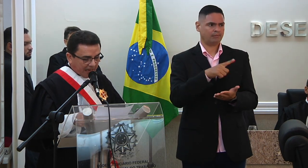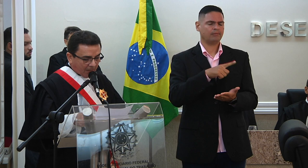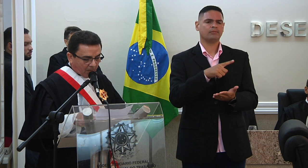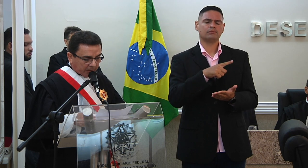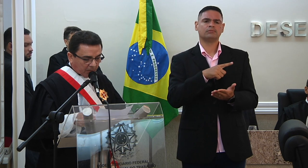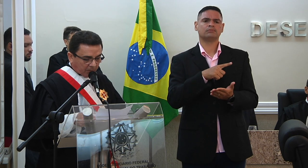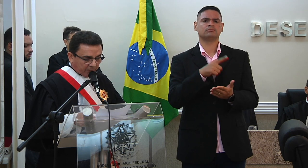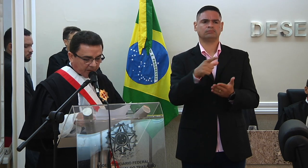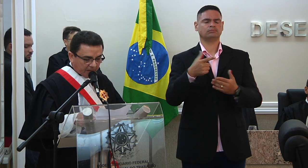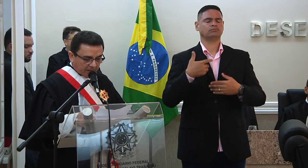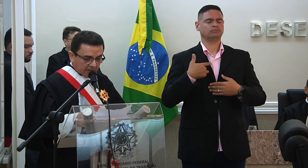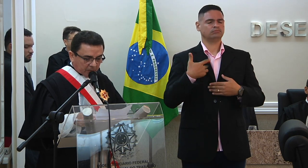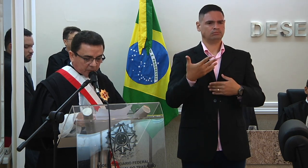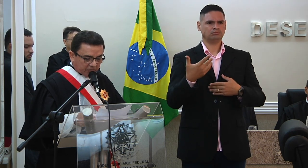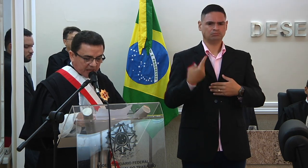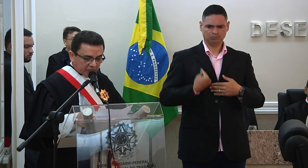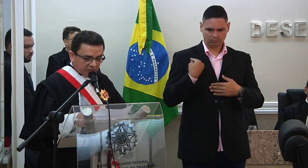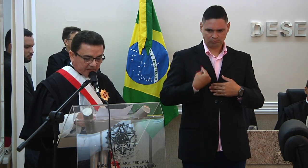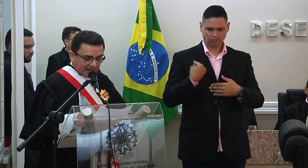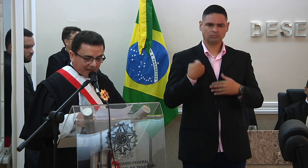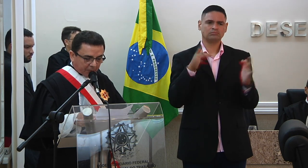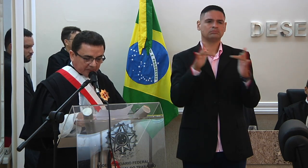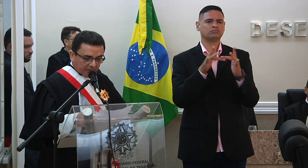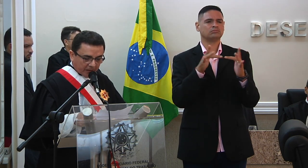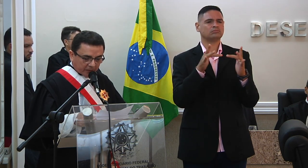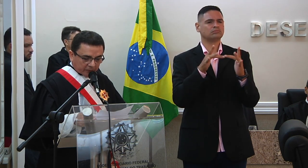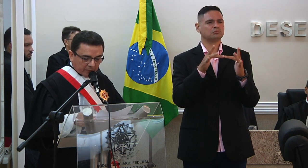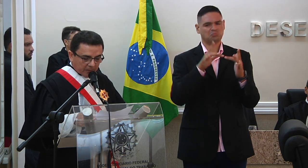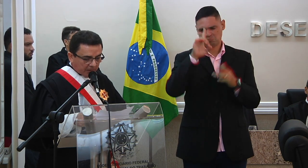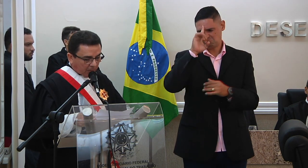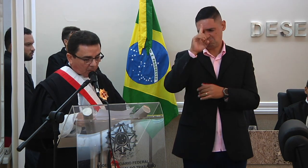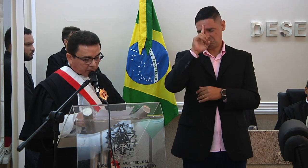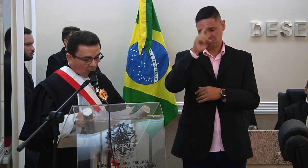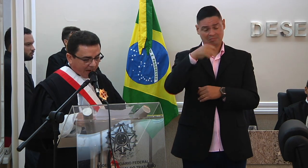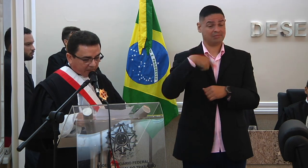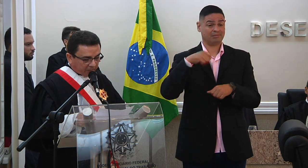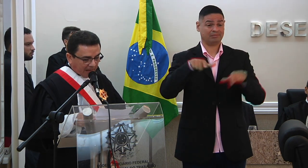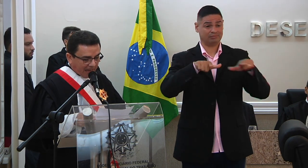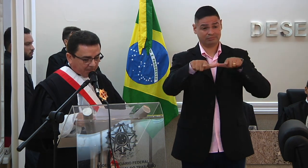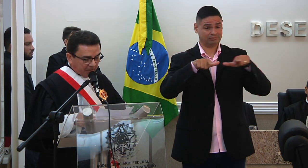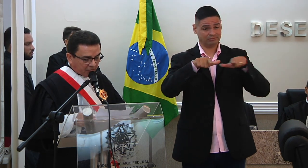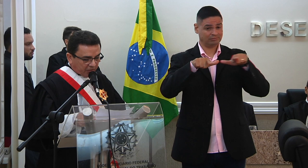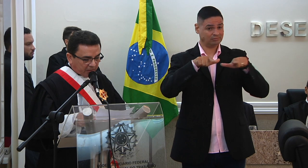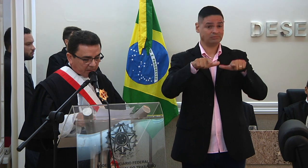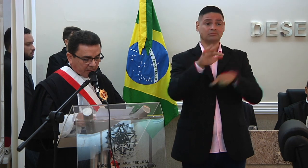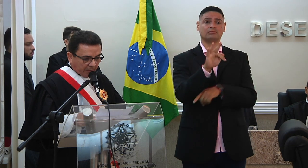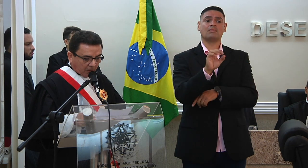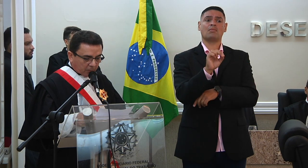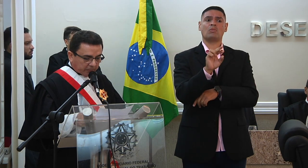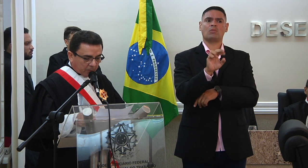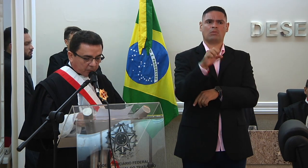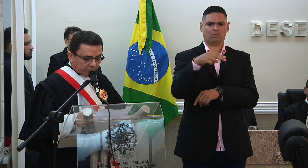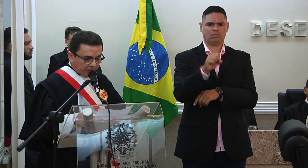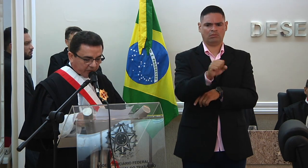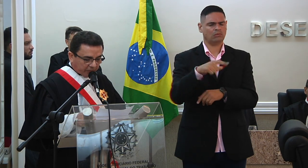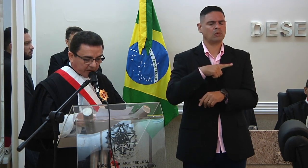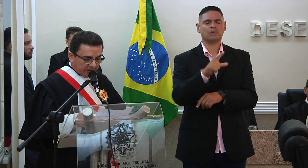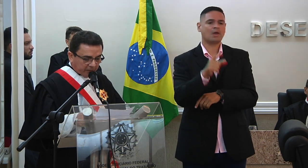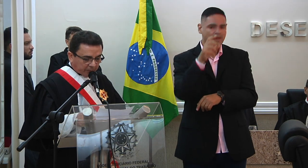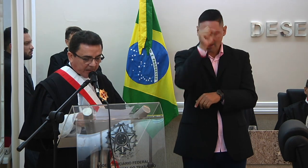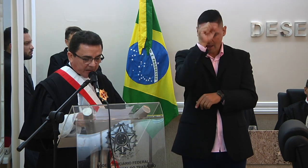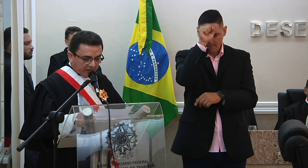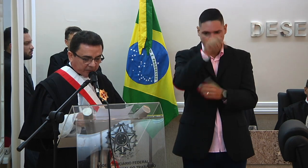quais tive a honra de conviver no dia a dia na labuta forense e com os quais aprendi em conteúdo